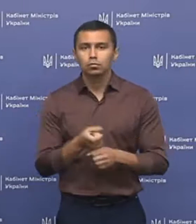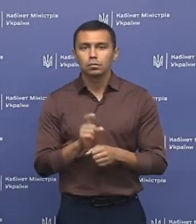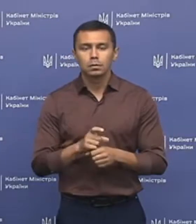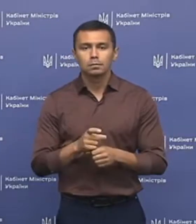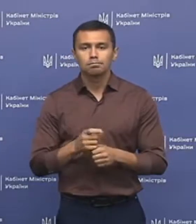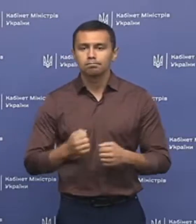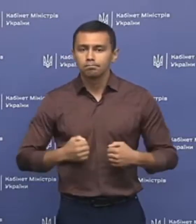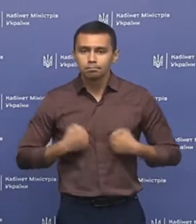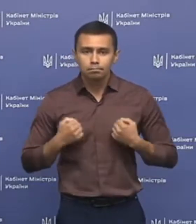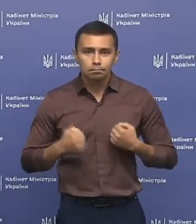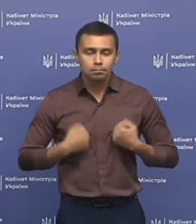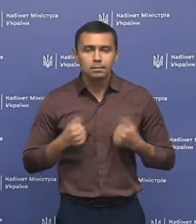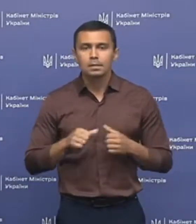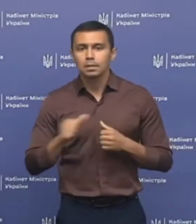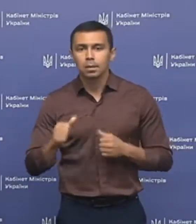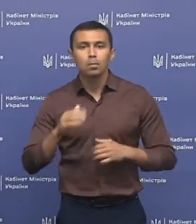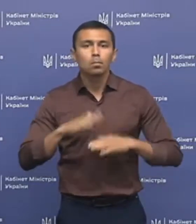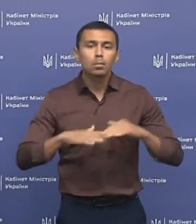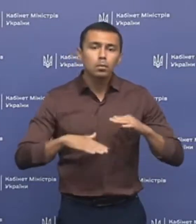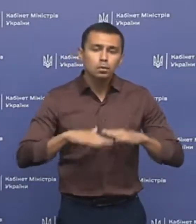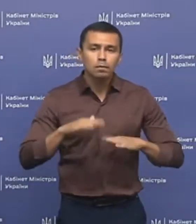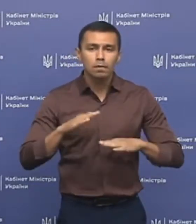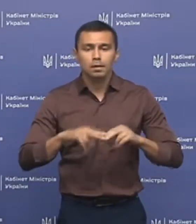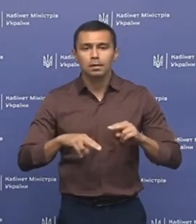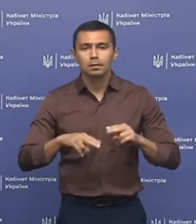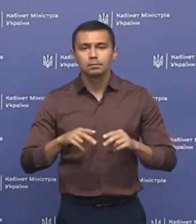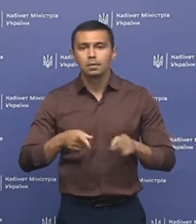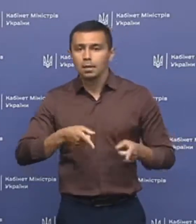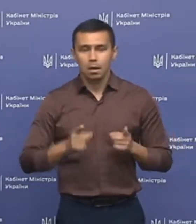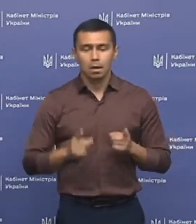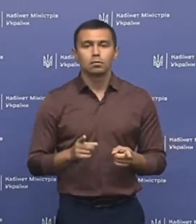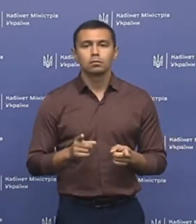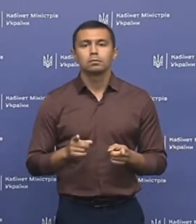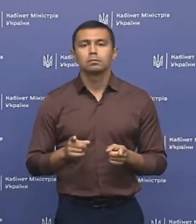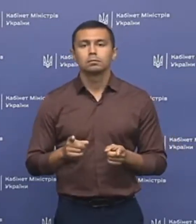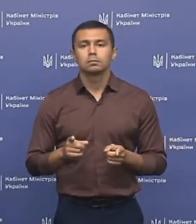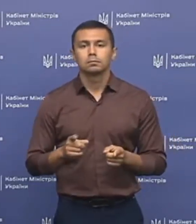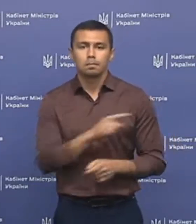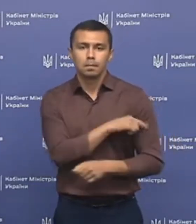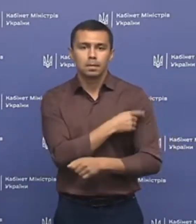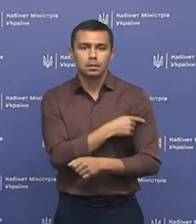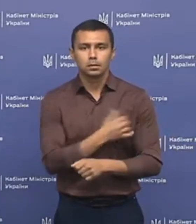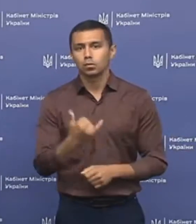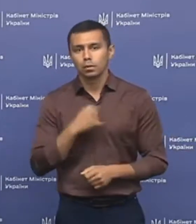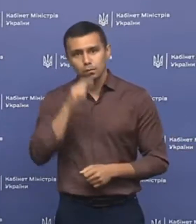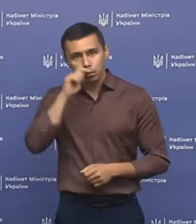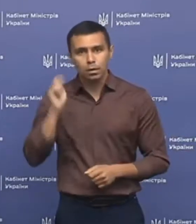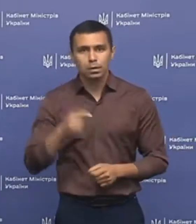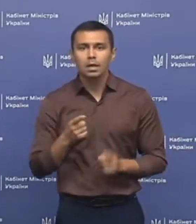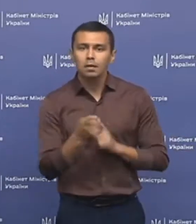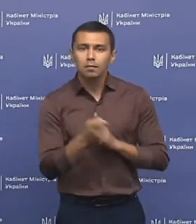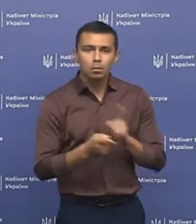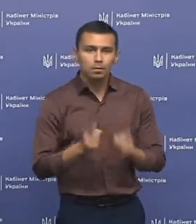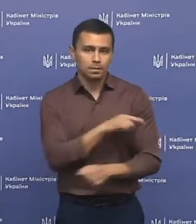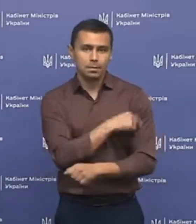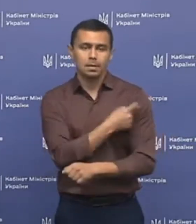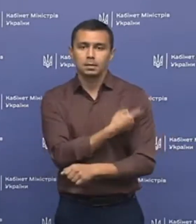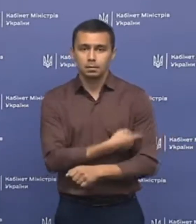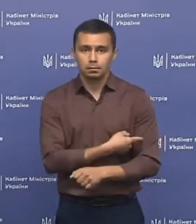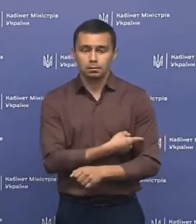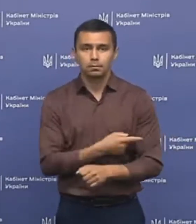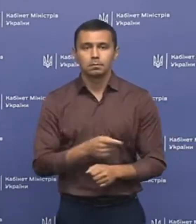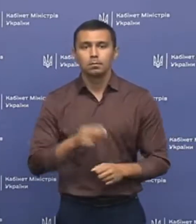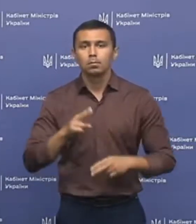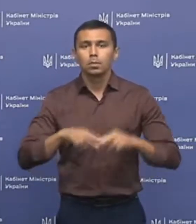дуже прагнуть саме побудувати реальну медицину в нашій країні. Реформувати медицину.